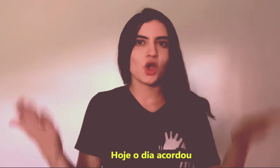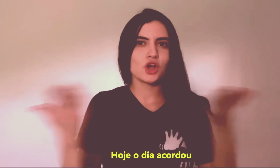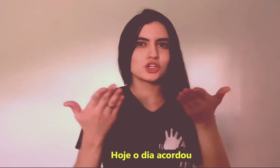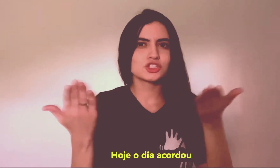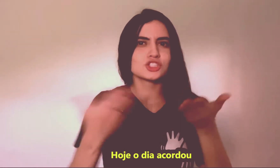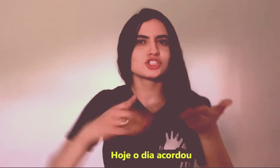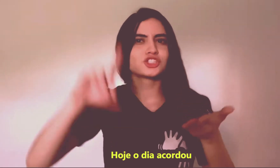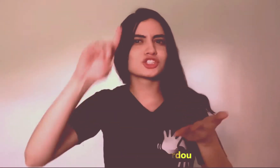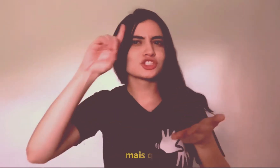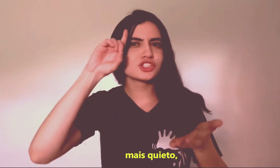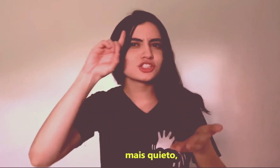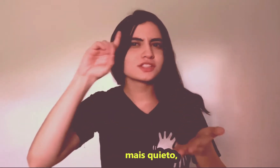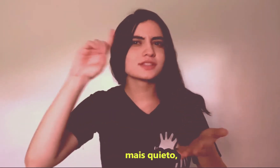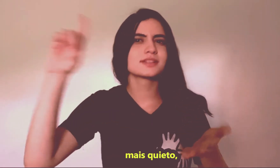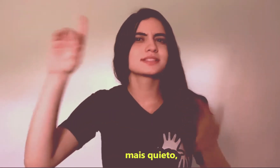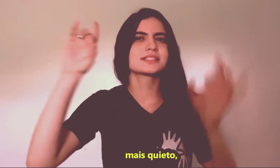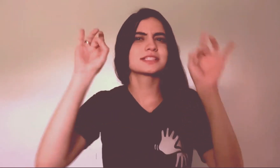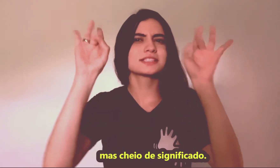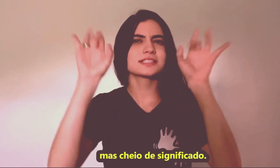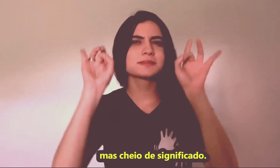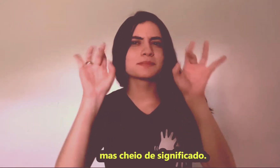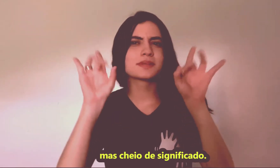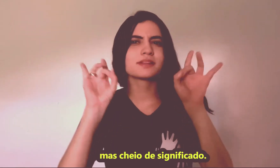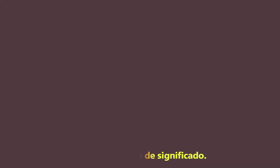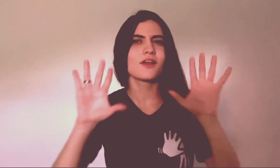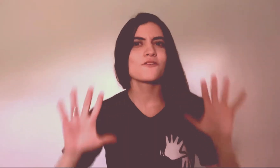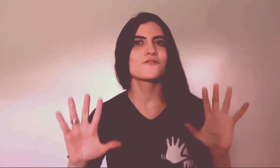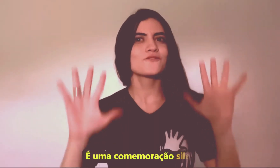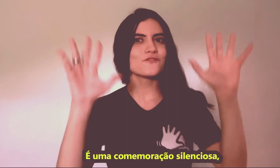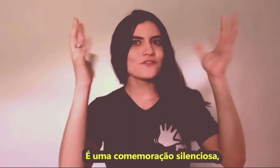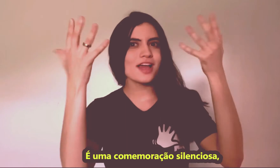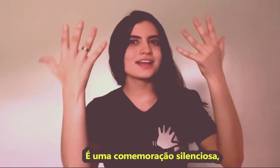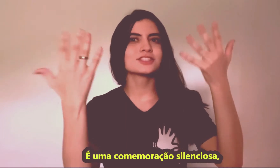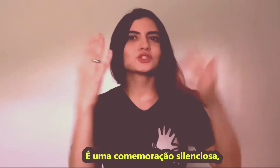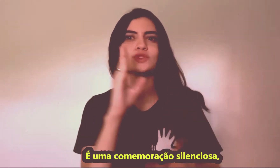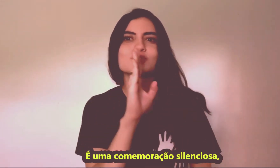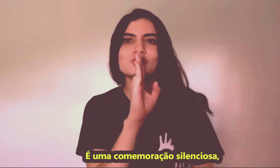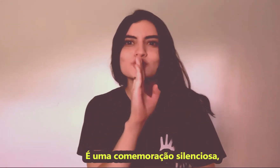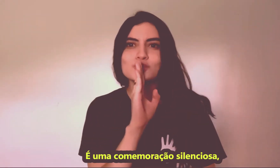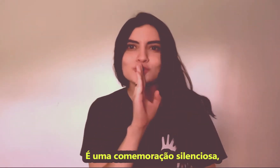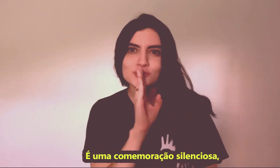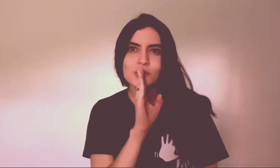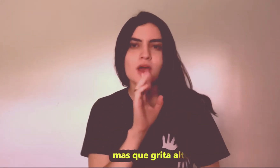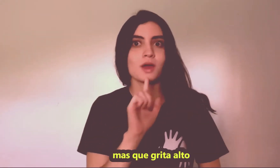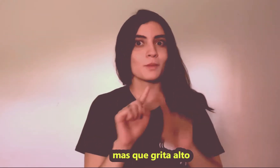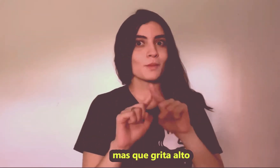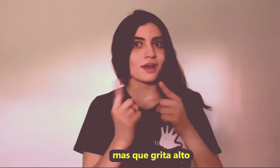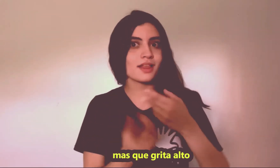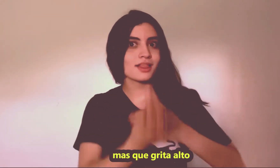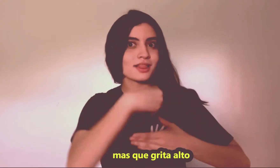Hoje o dia acordou mais quieto, mais cheio de significado. É uma comemoração silenciosa,